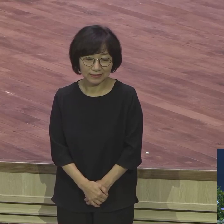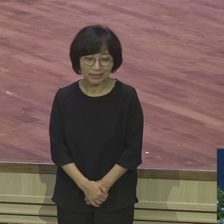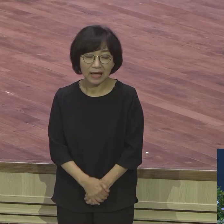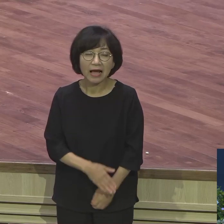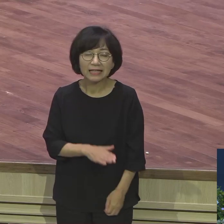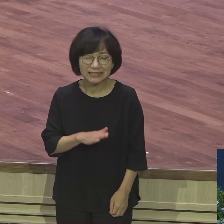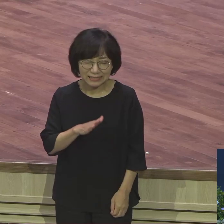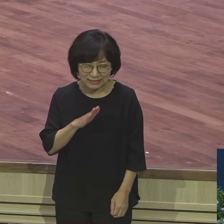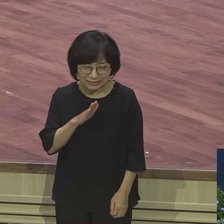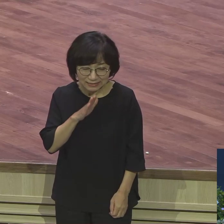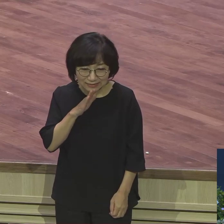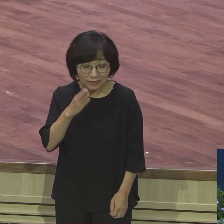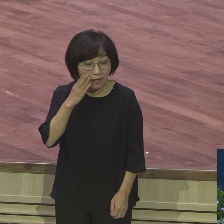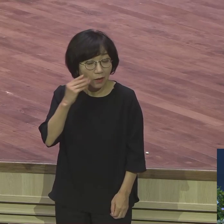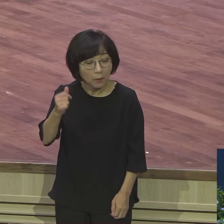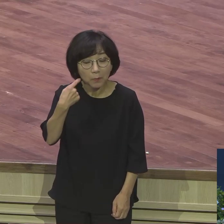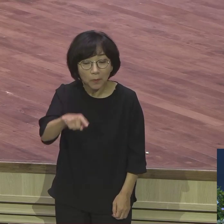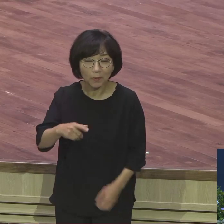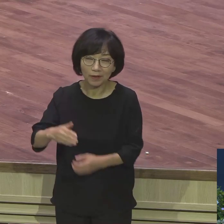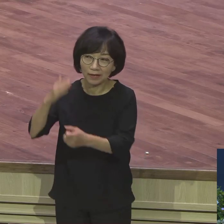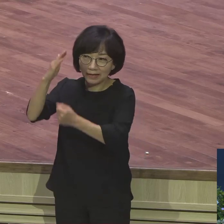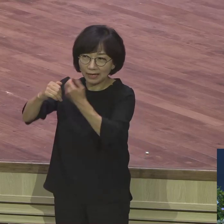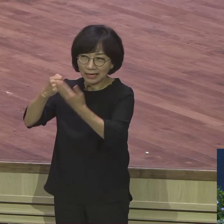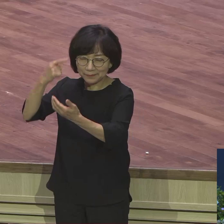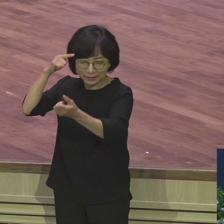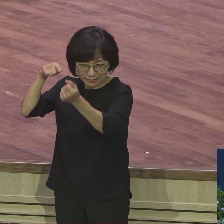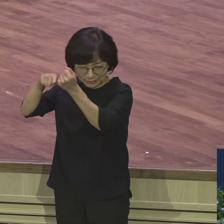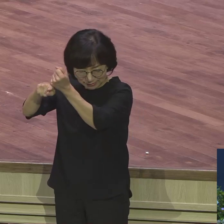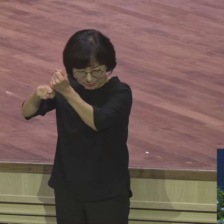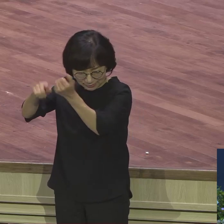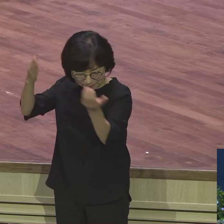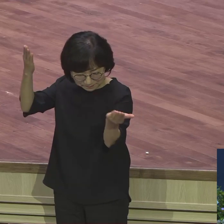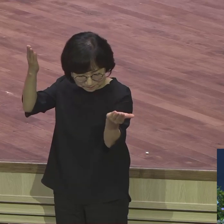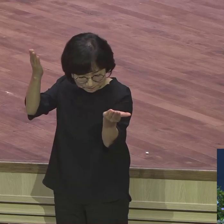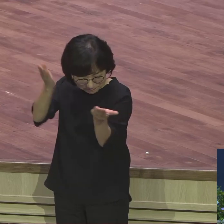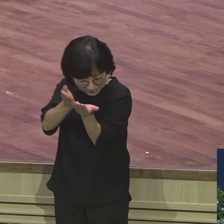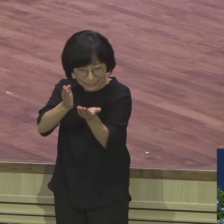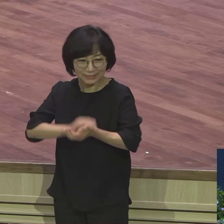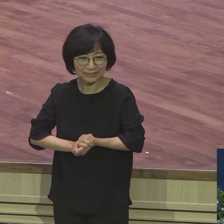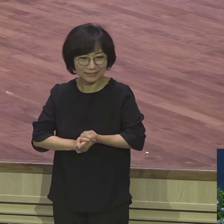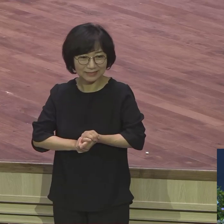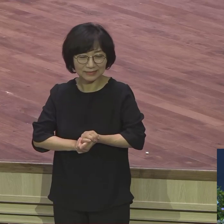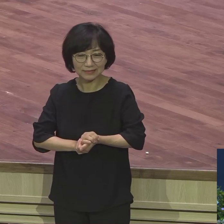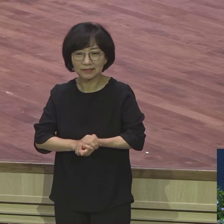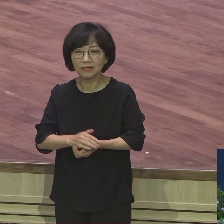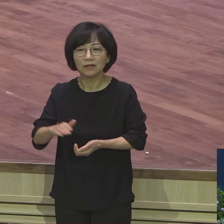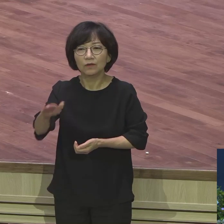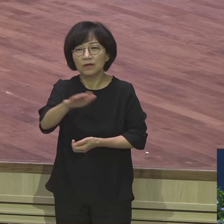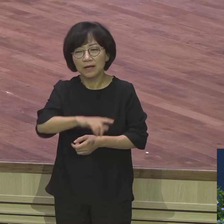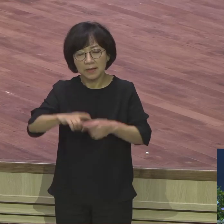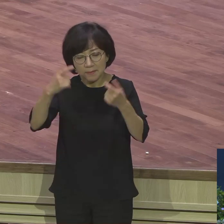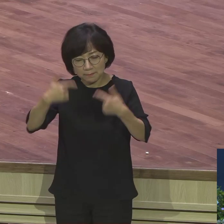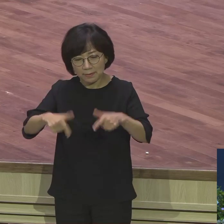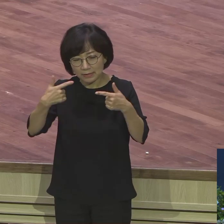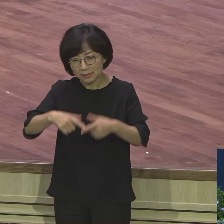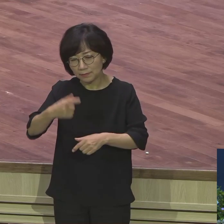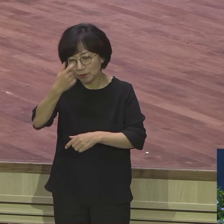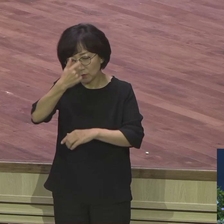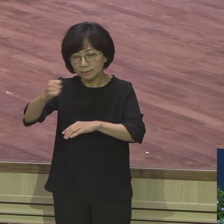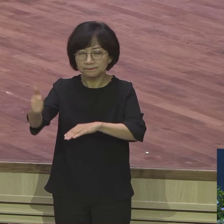형통이나 사실을 붙잡으시기 바랍니다 맨날 교회 왔다 갔다 하고 성전문만 더럽히는 출입한다고